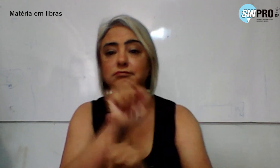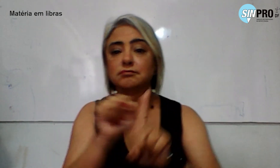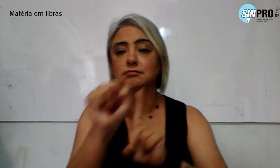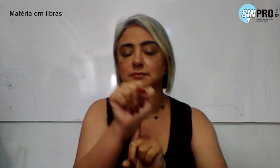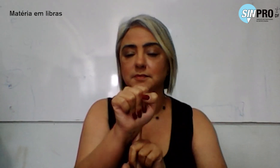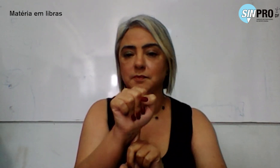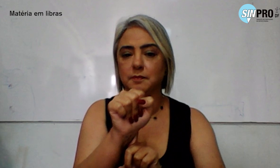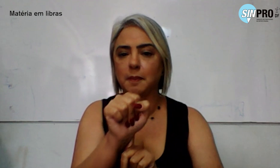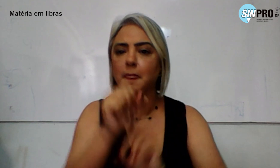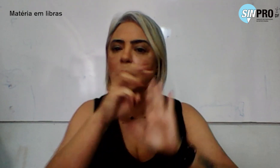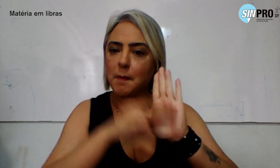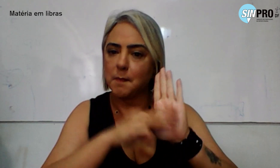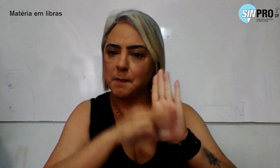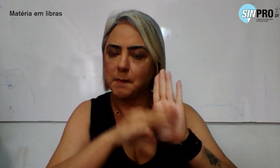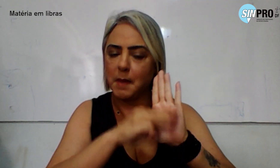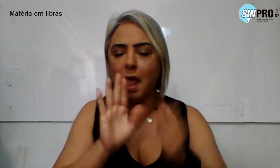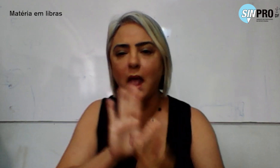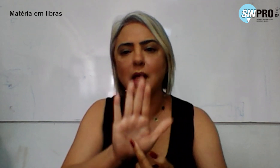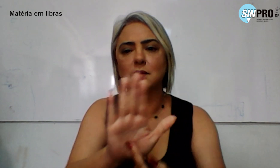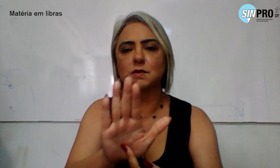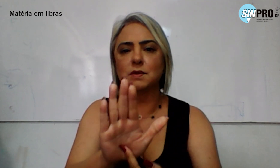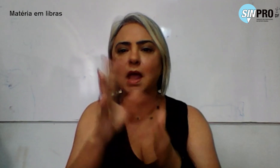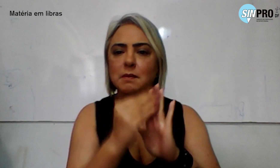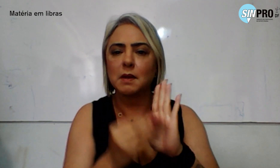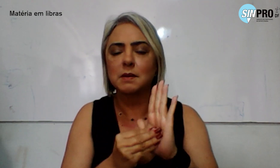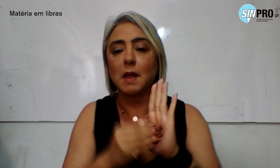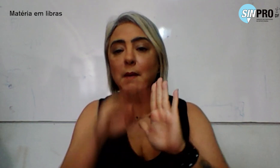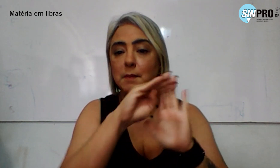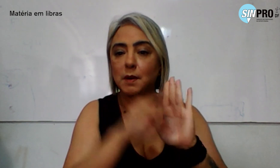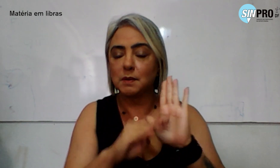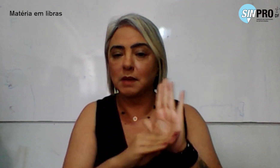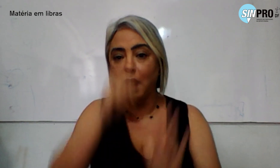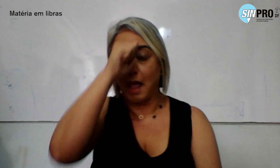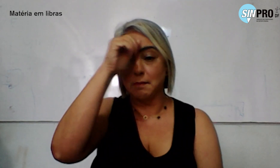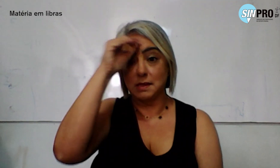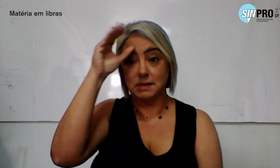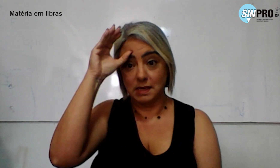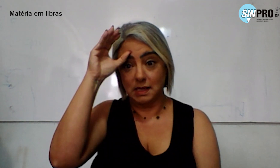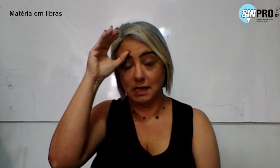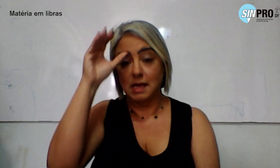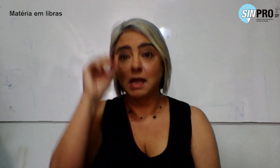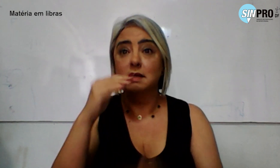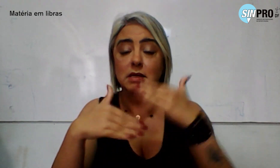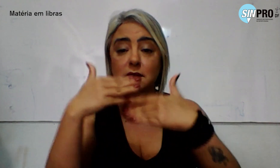Seus métodos ajudaram a moldar programas de alfabetização, desenvolvimento